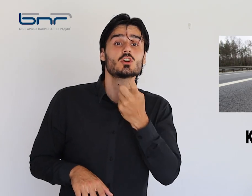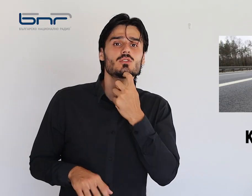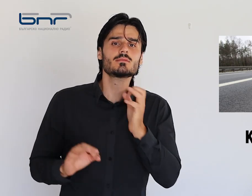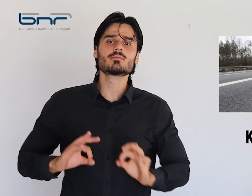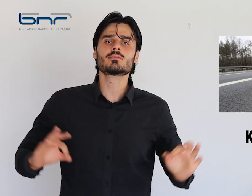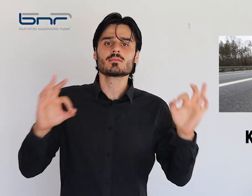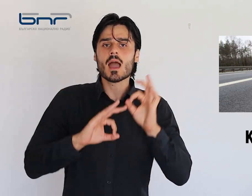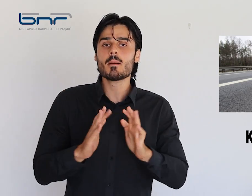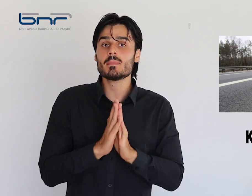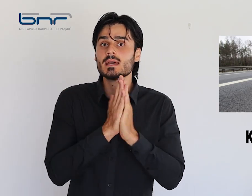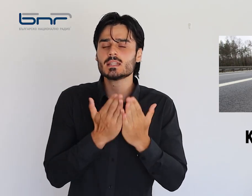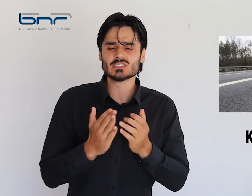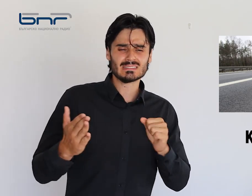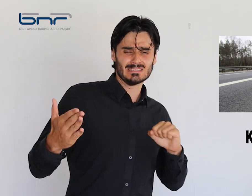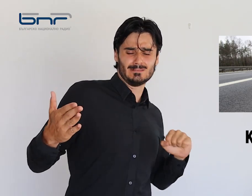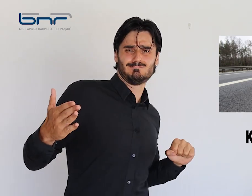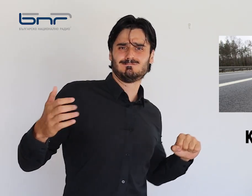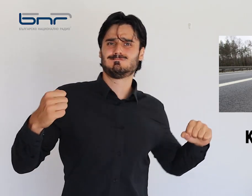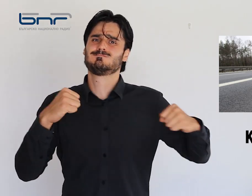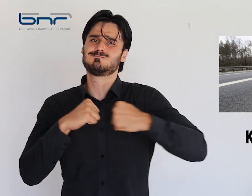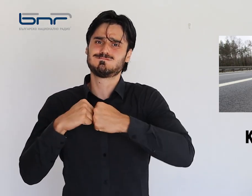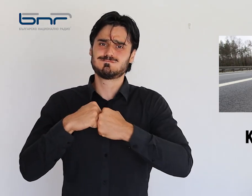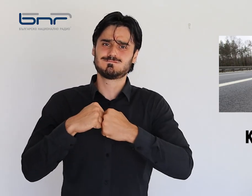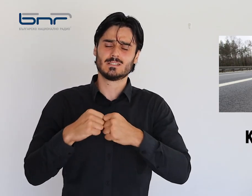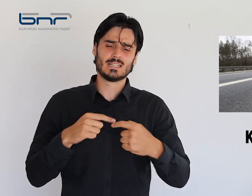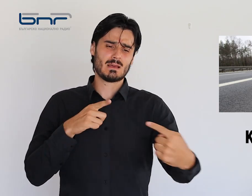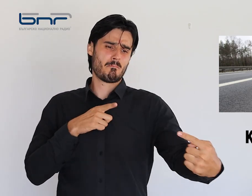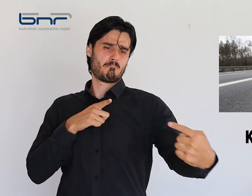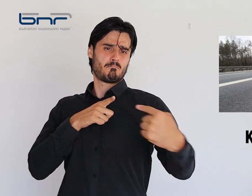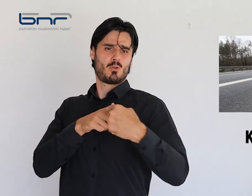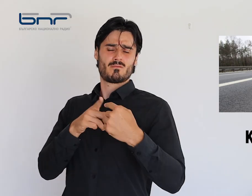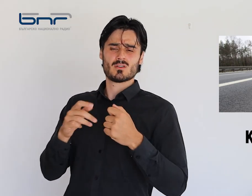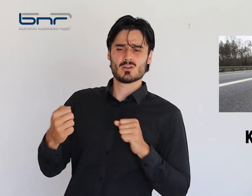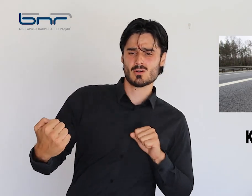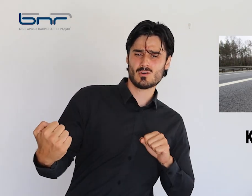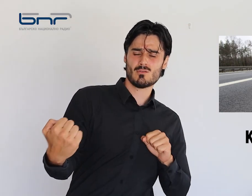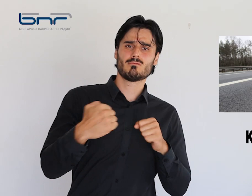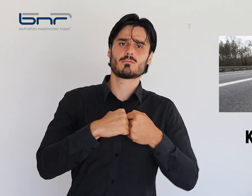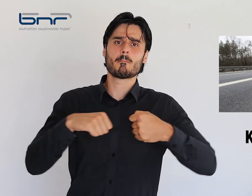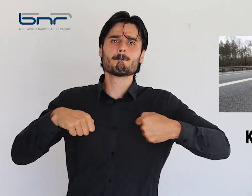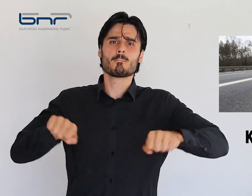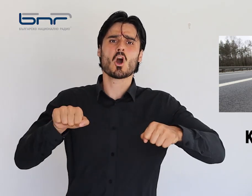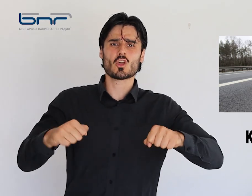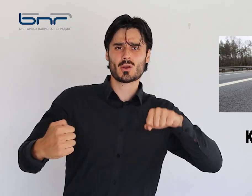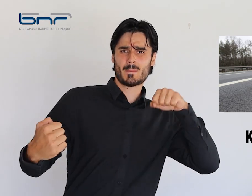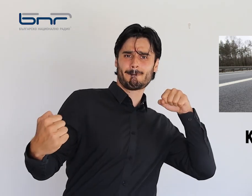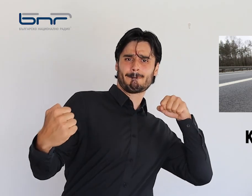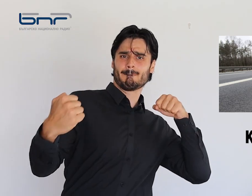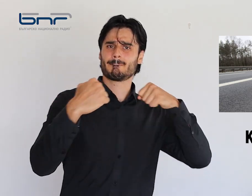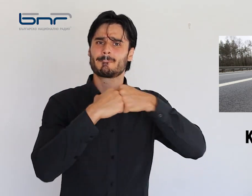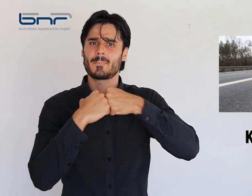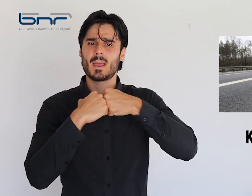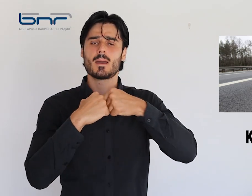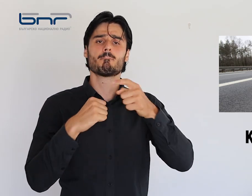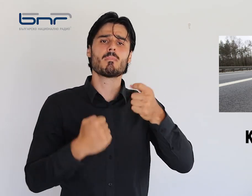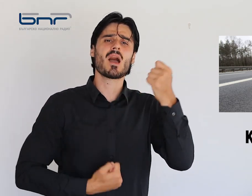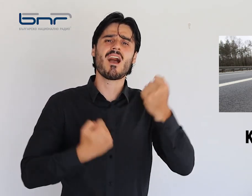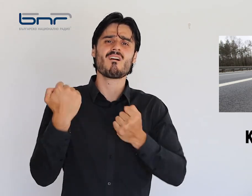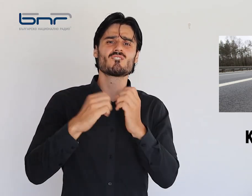неправоспособен, е навлязал в лентата за насрещно движение и е блъснал мотоциклетист. След удара автомобилът се е блъснал